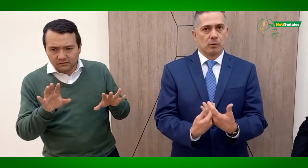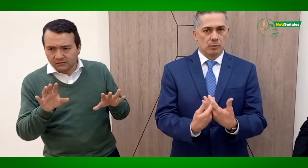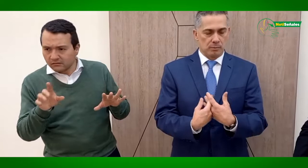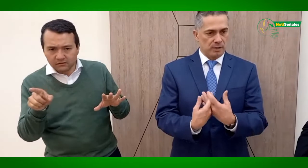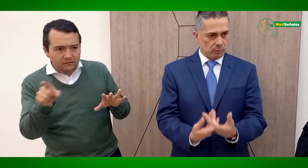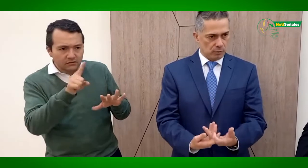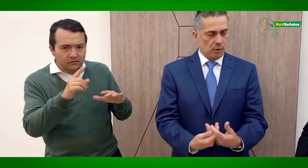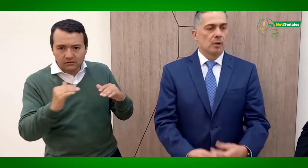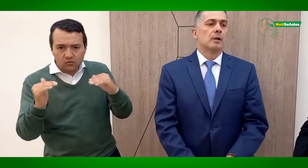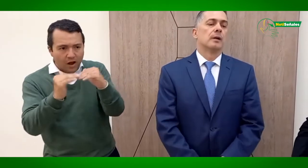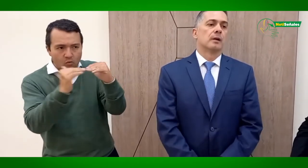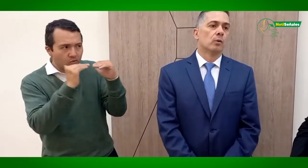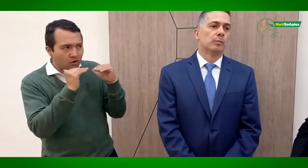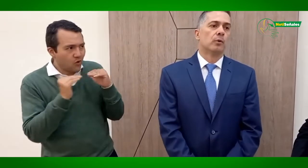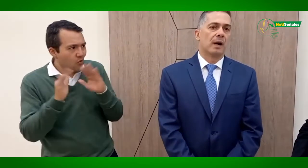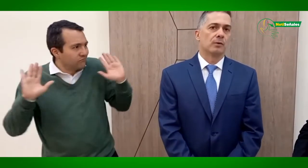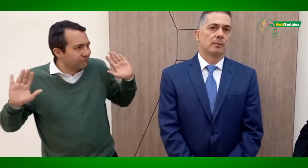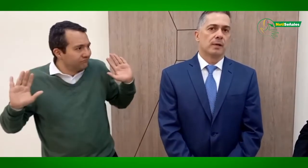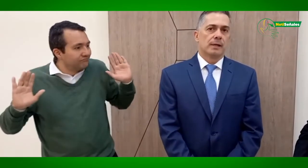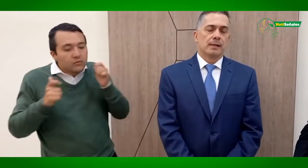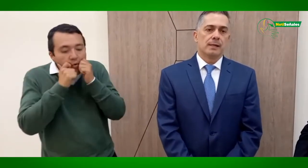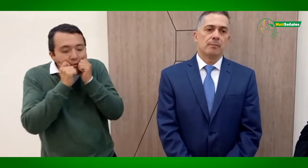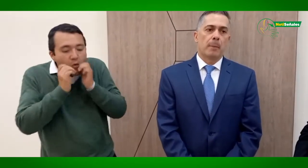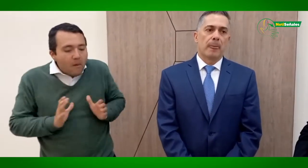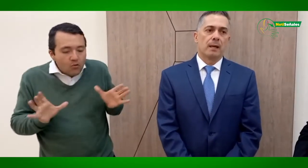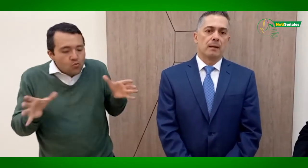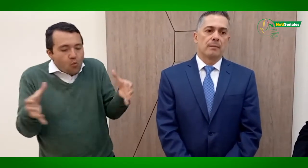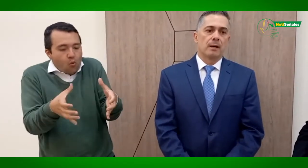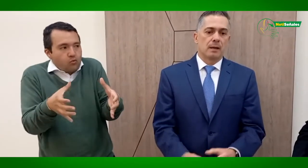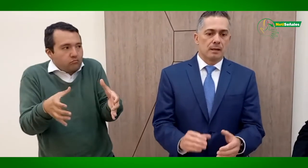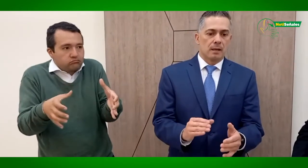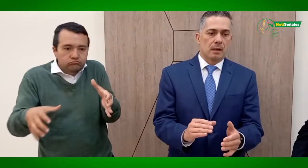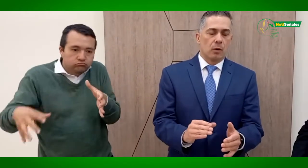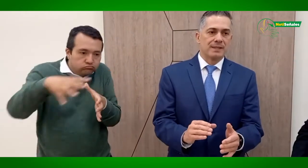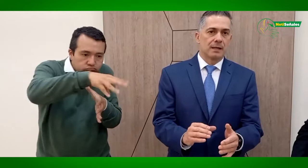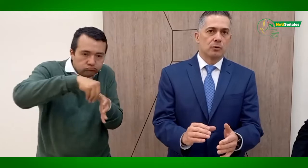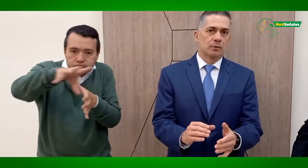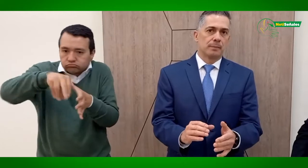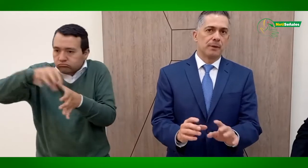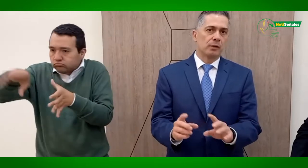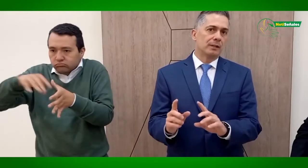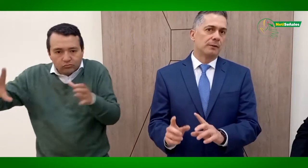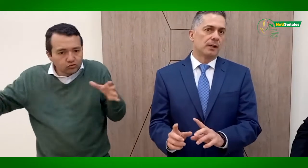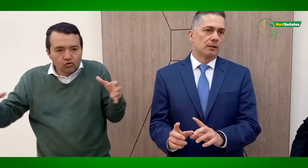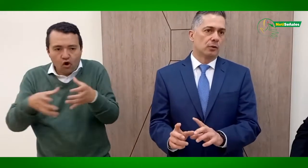un mismo grupo humano. Y comenzamos, primero, identificando